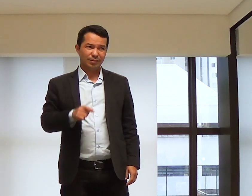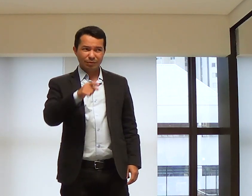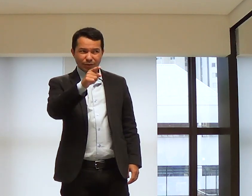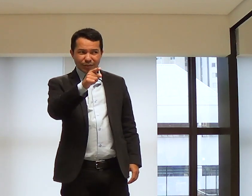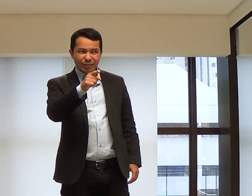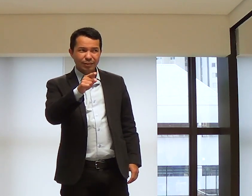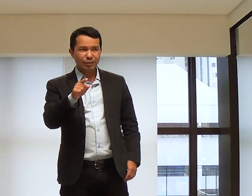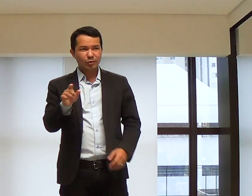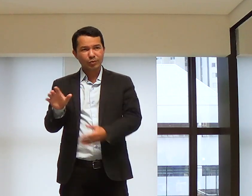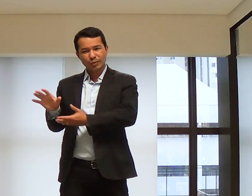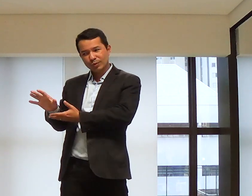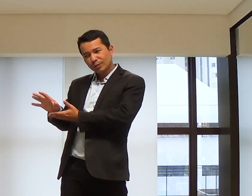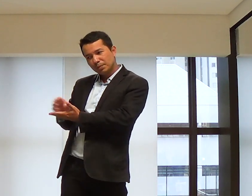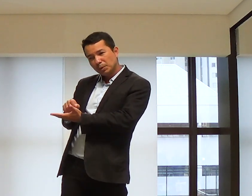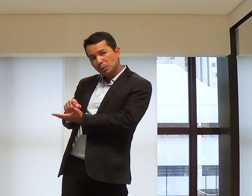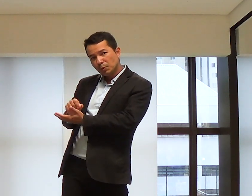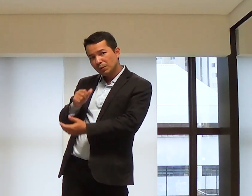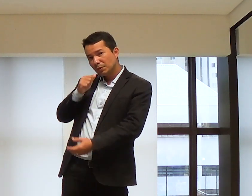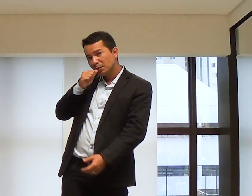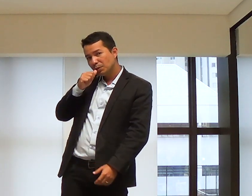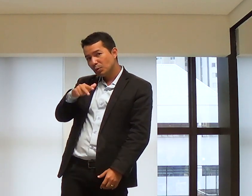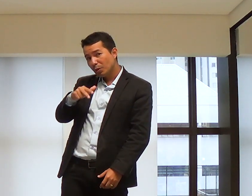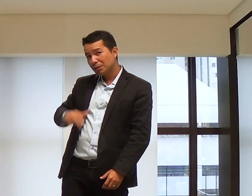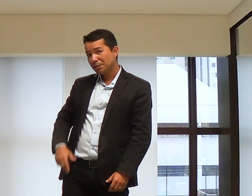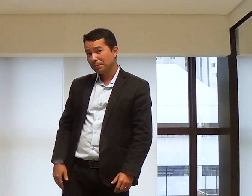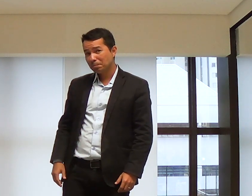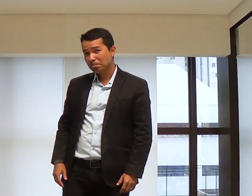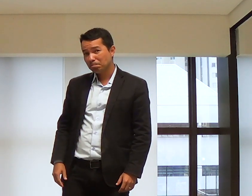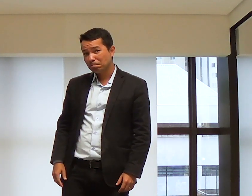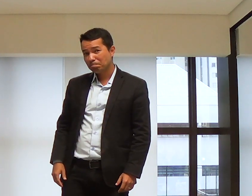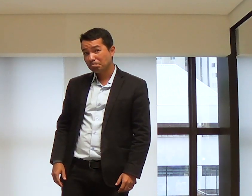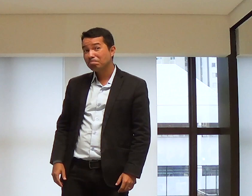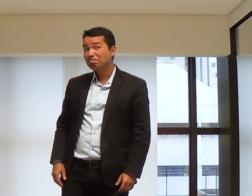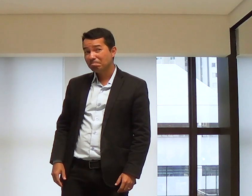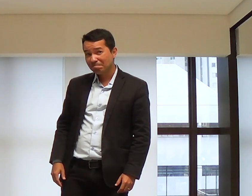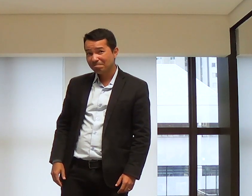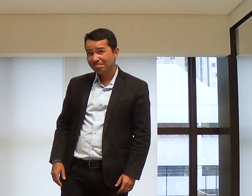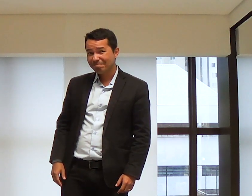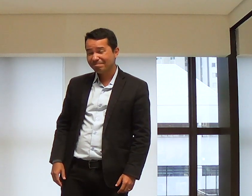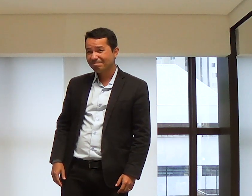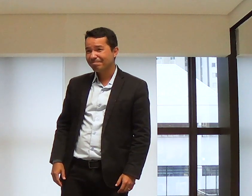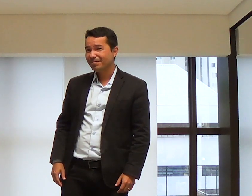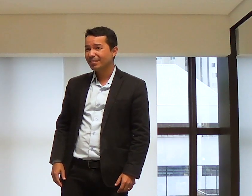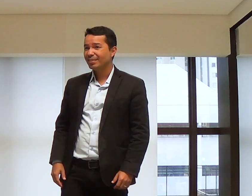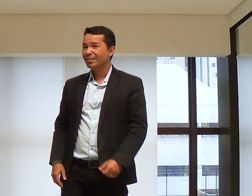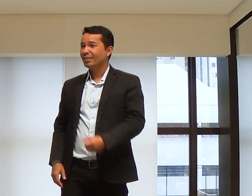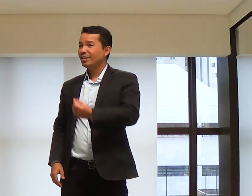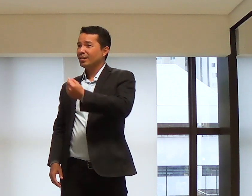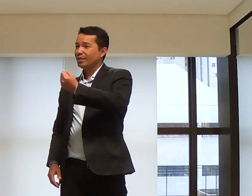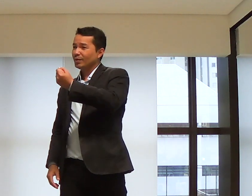Mas quantas vezes você copiou Jonas? Hã? Quantas vezes?